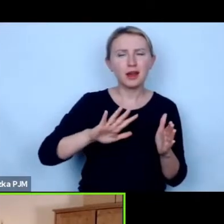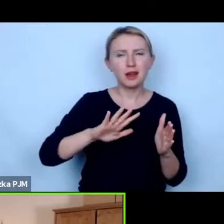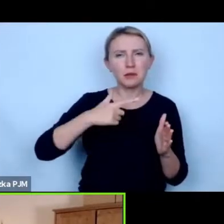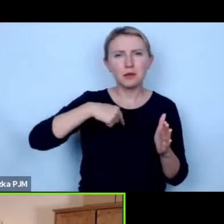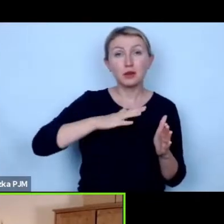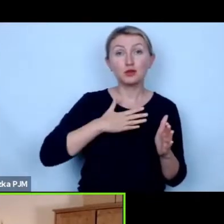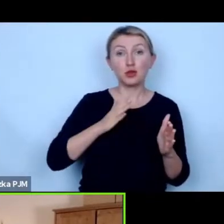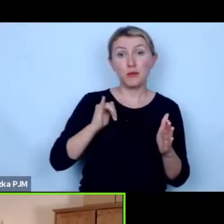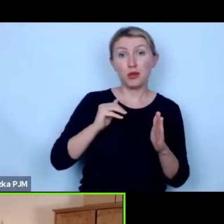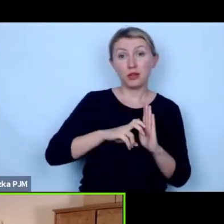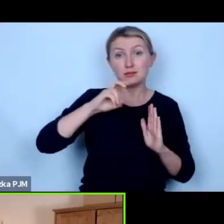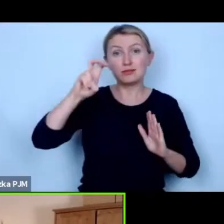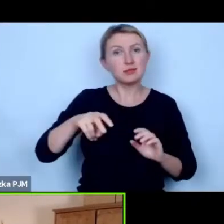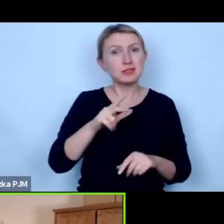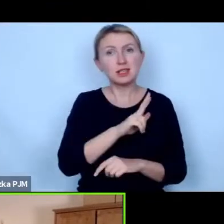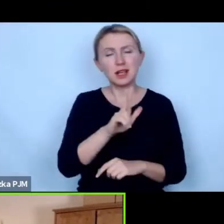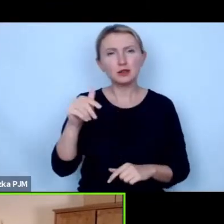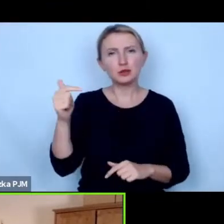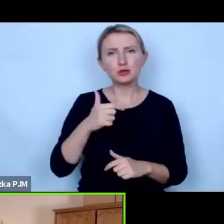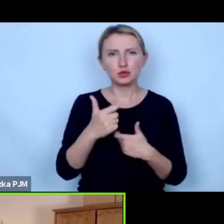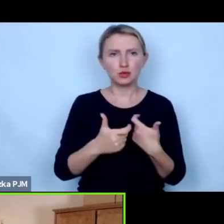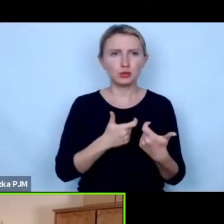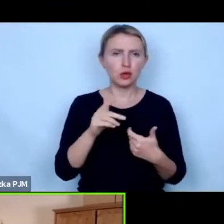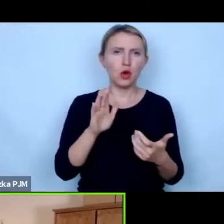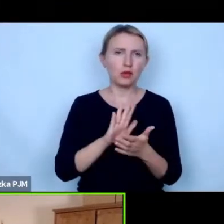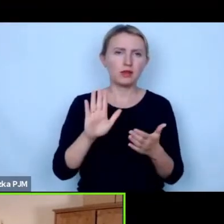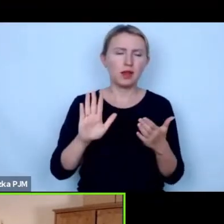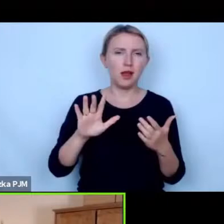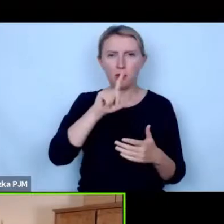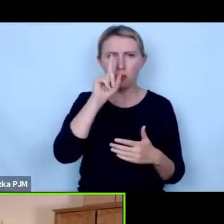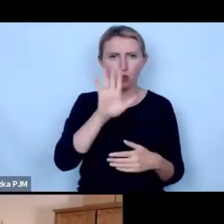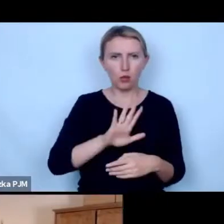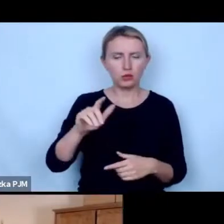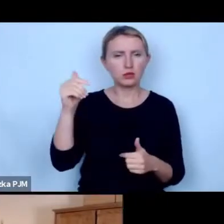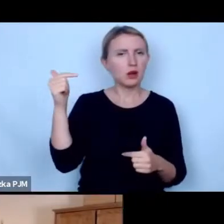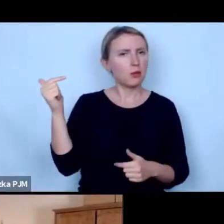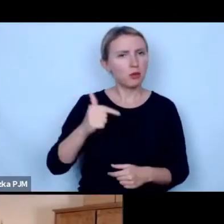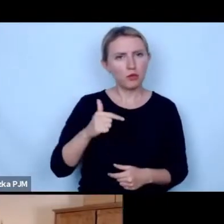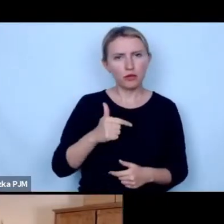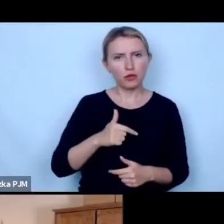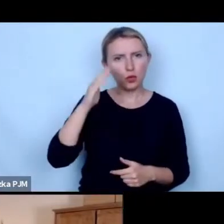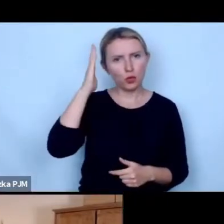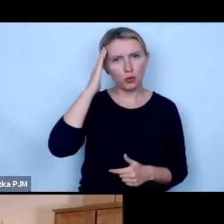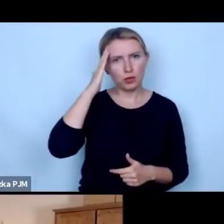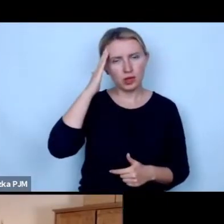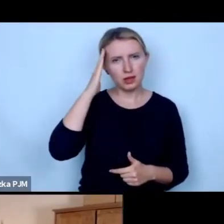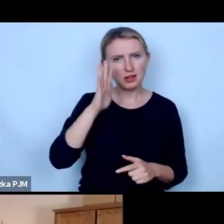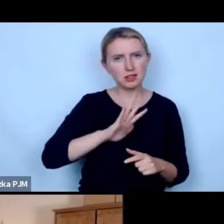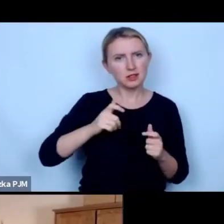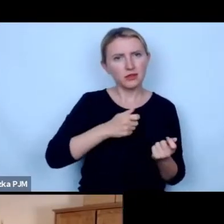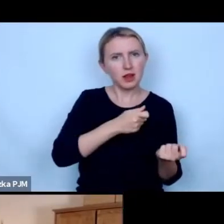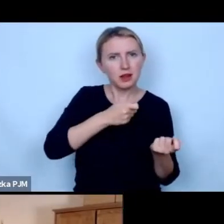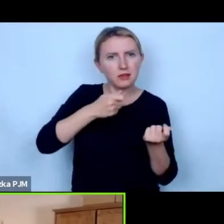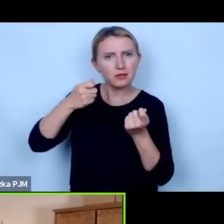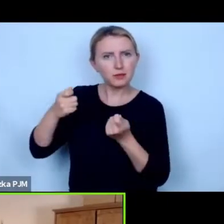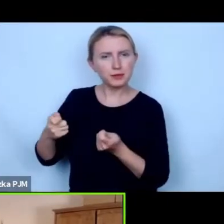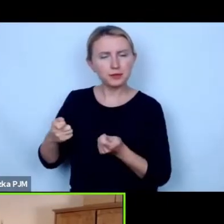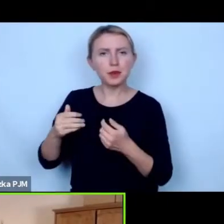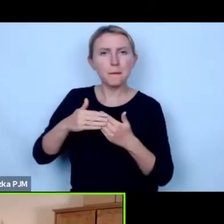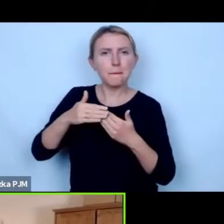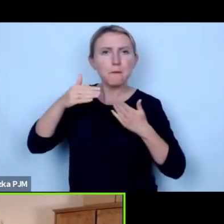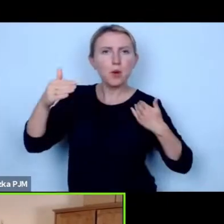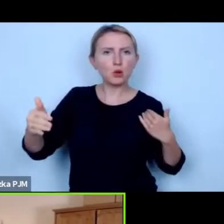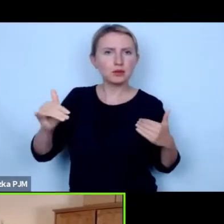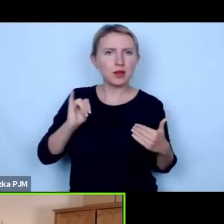której się czujemy wygodnie wszyscy muszą to robić opinia publiczna powinna zostać wyprowadzona umiejętnie z tej sfery poza nią ale także